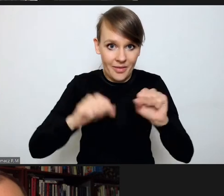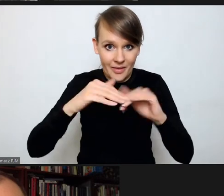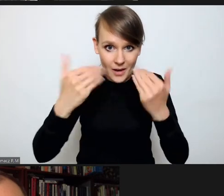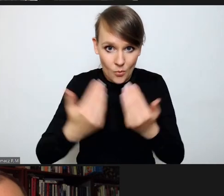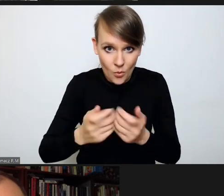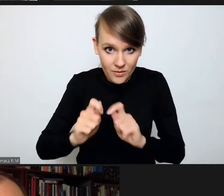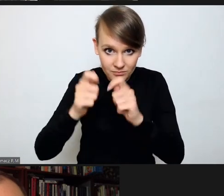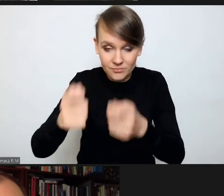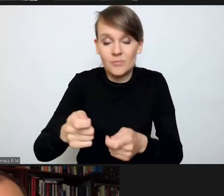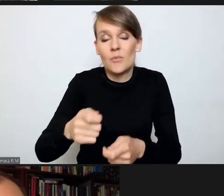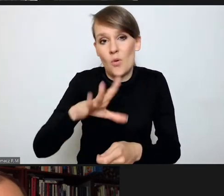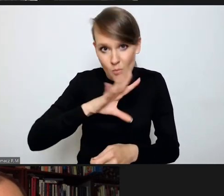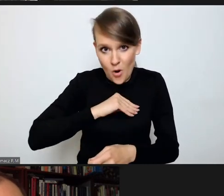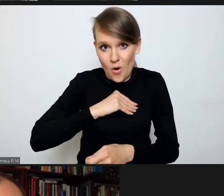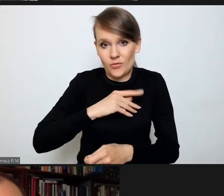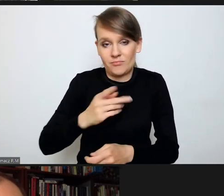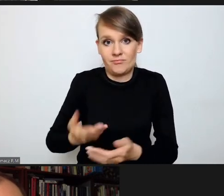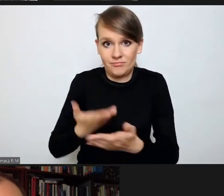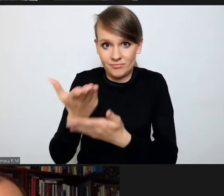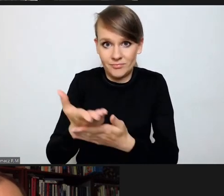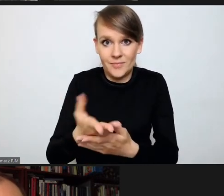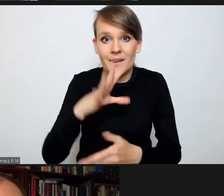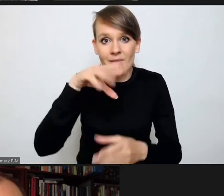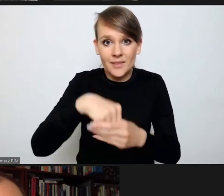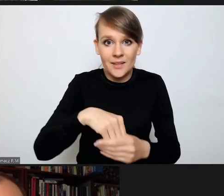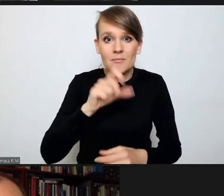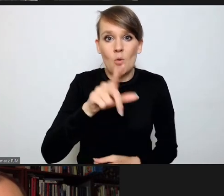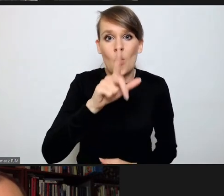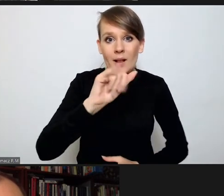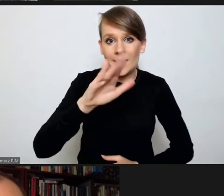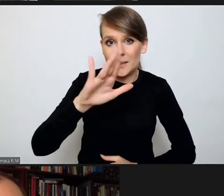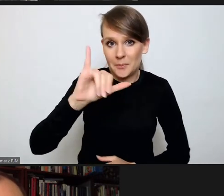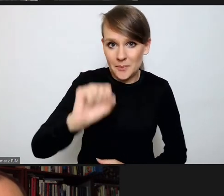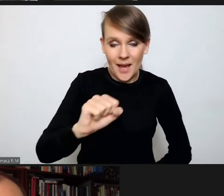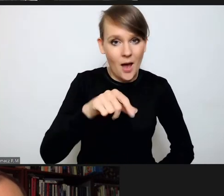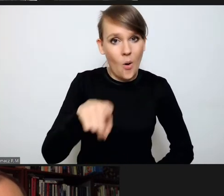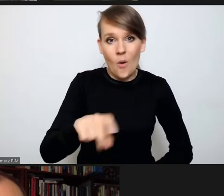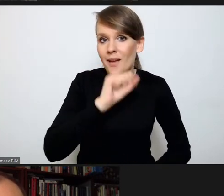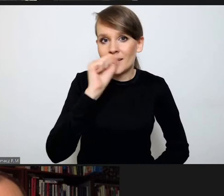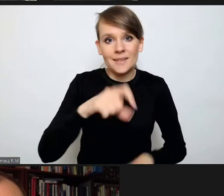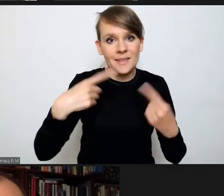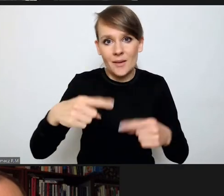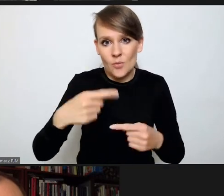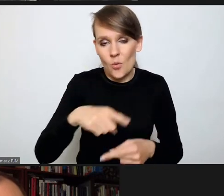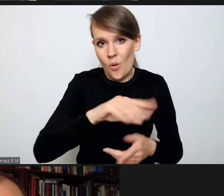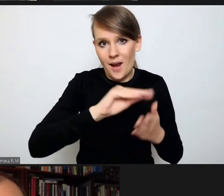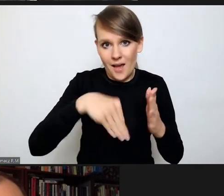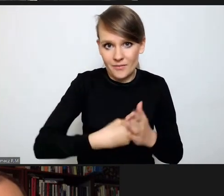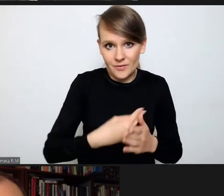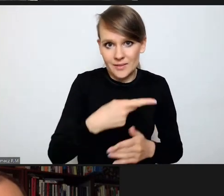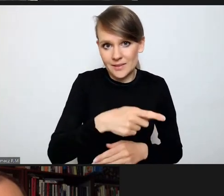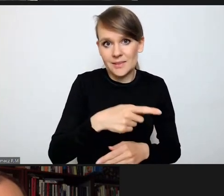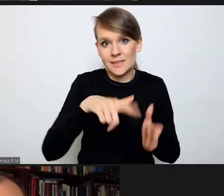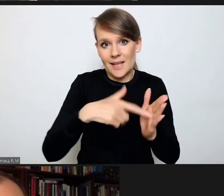skierować. I w tym trybie mamy na przykład Libię, która nigdy nie ratyfikowała statutu, mamy Sudan